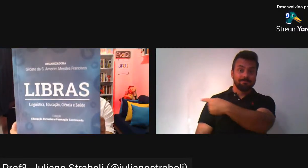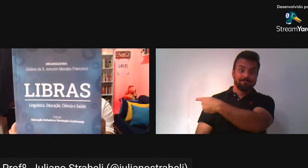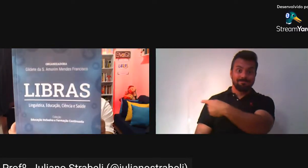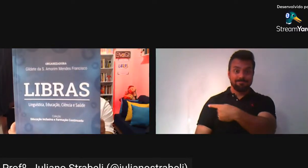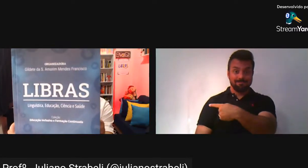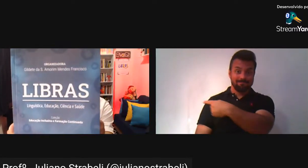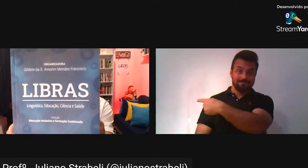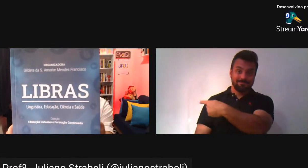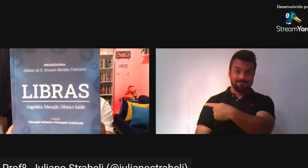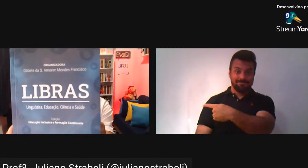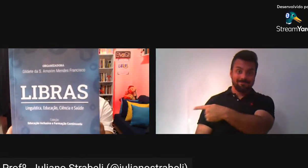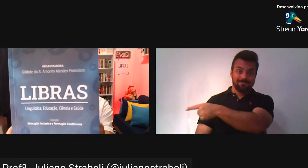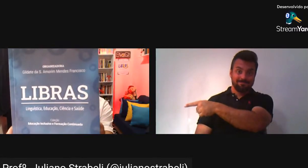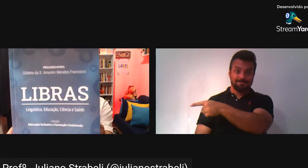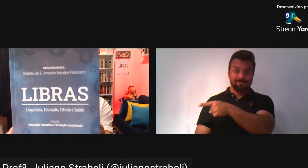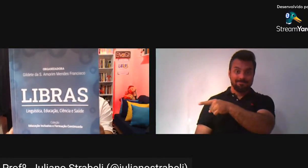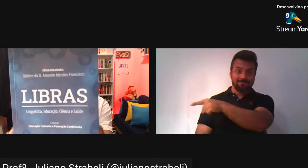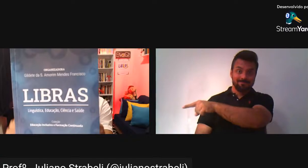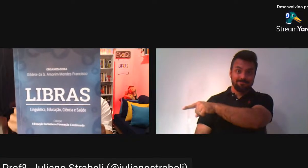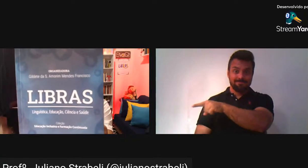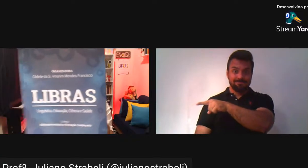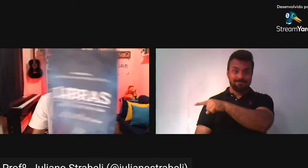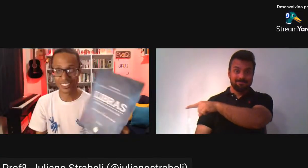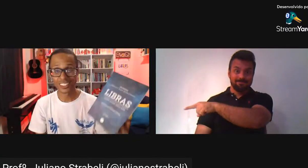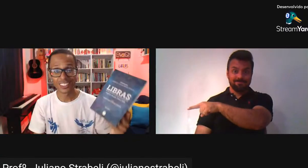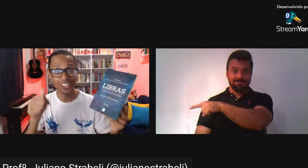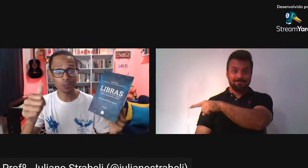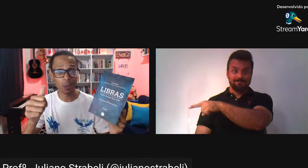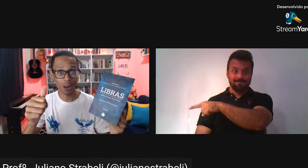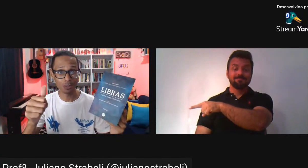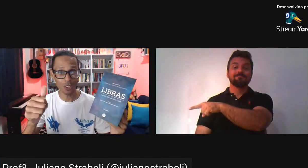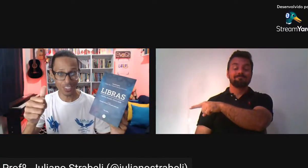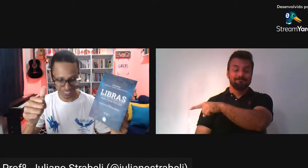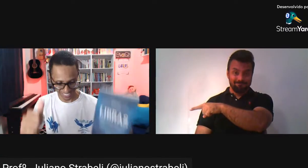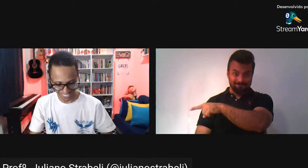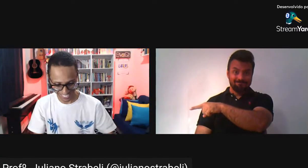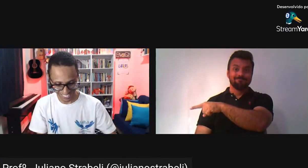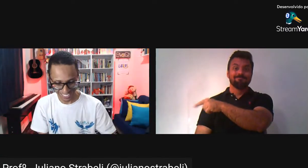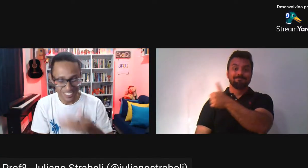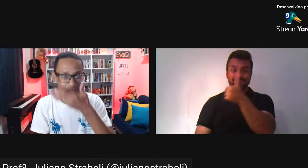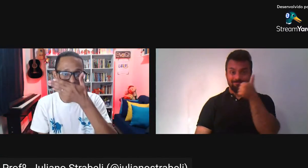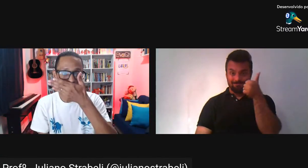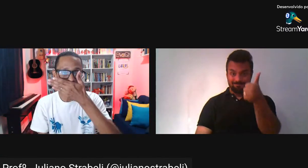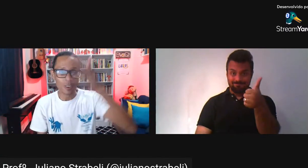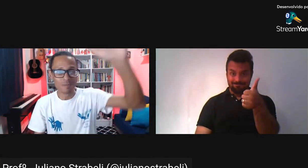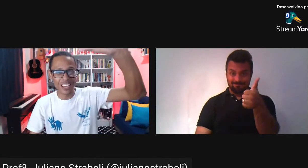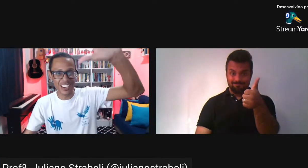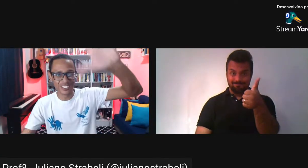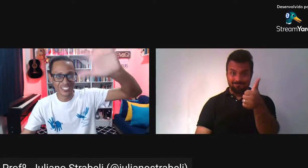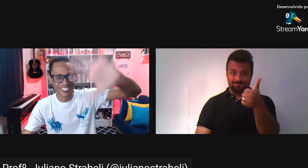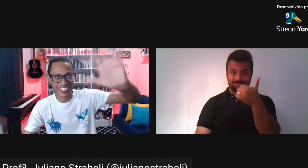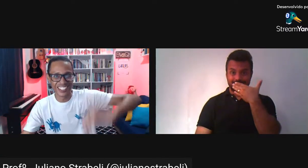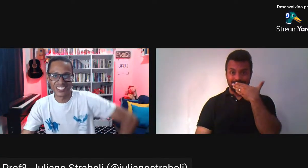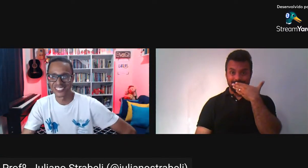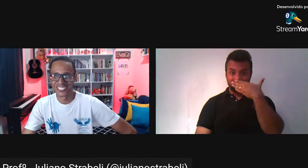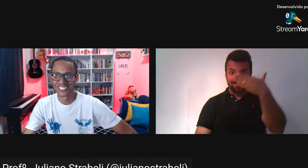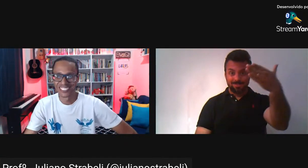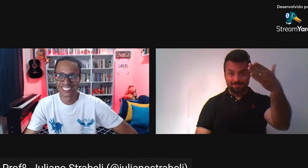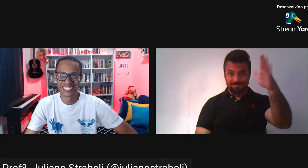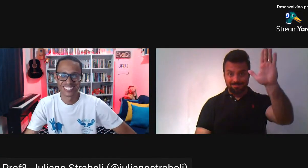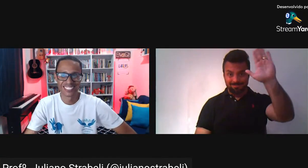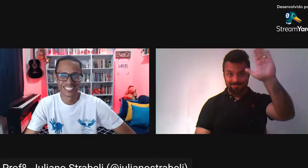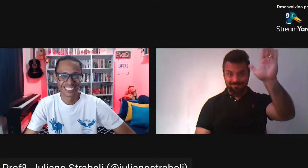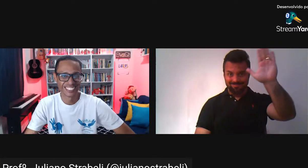Próxima live Dia 3 de maio 7 e meia Esperamos vocês Beijão Tchau Tchau